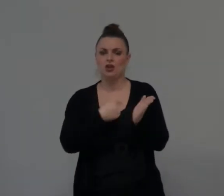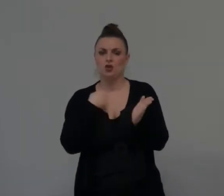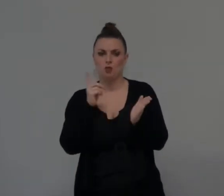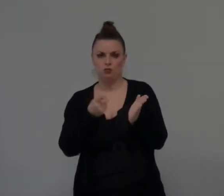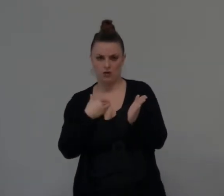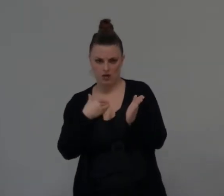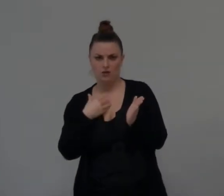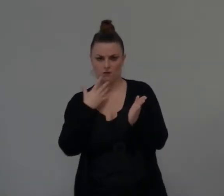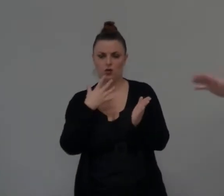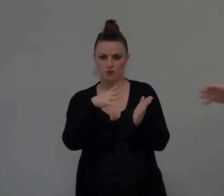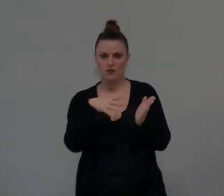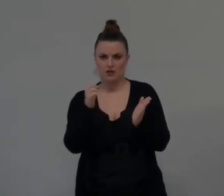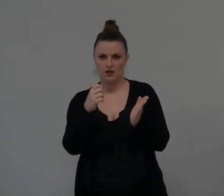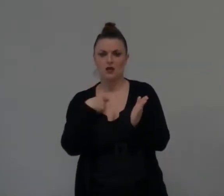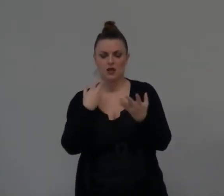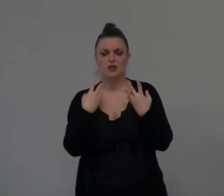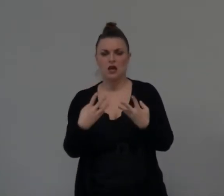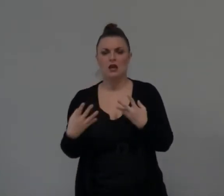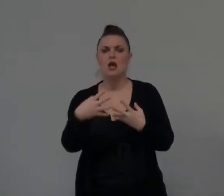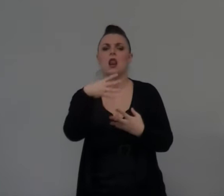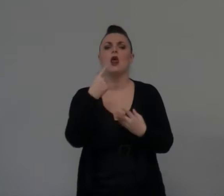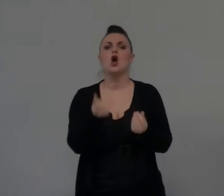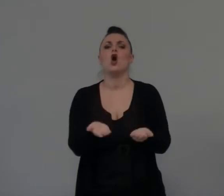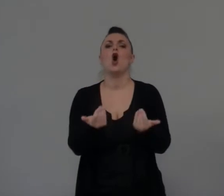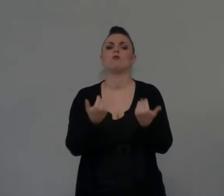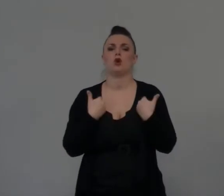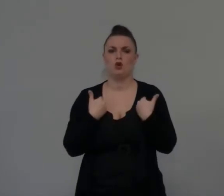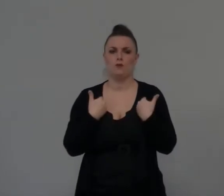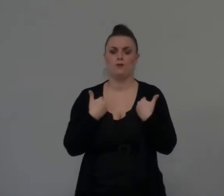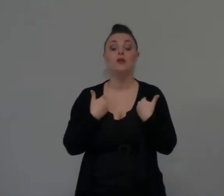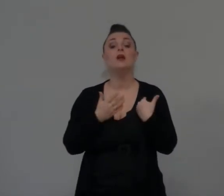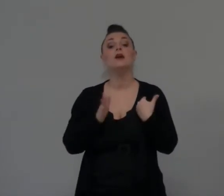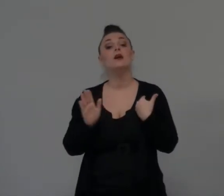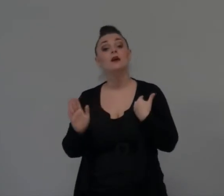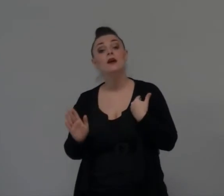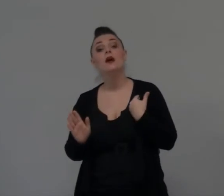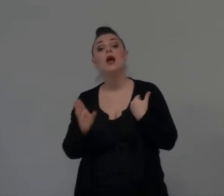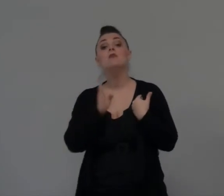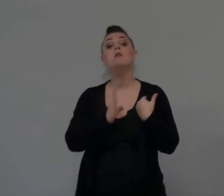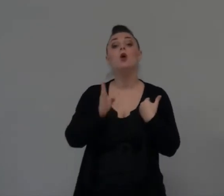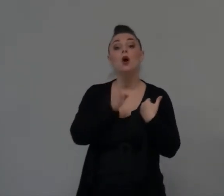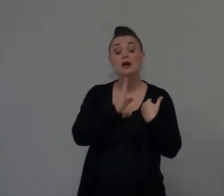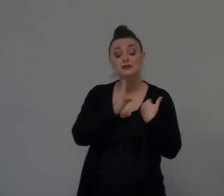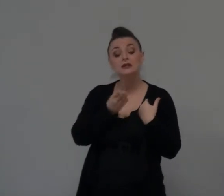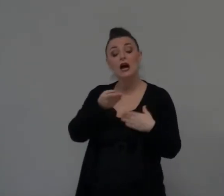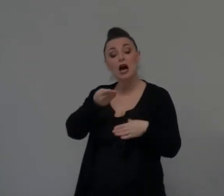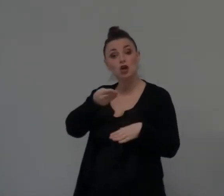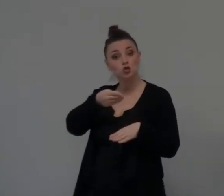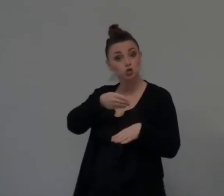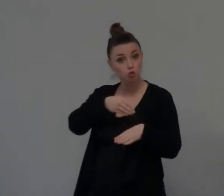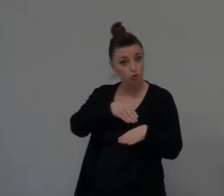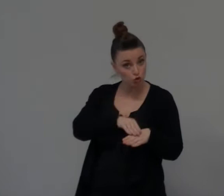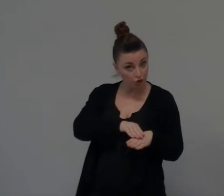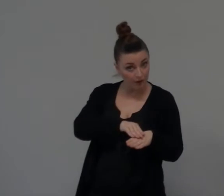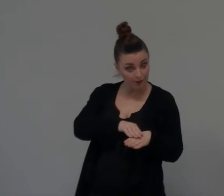Diritto Si La terra è vista La copero io Allora Boaz Aggiunge Altrimenti